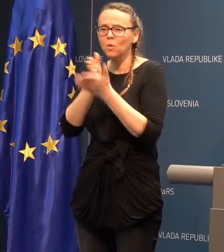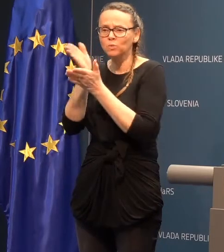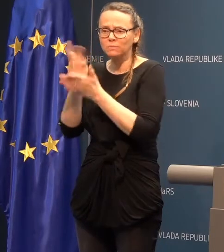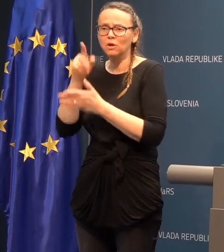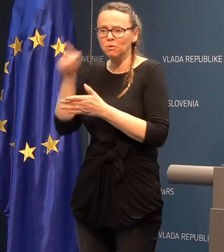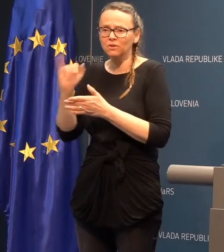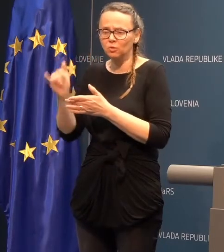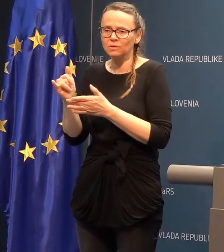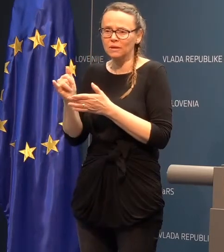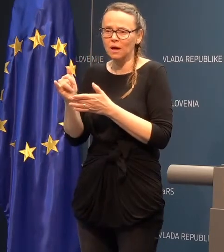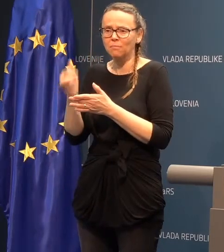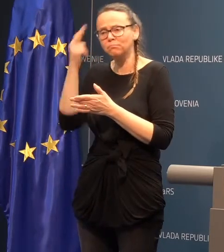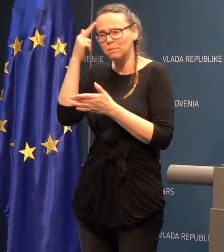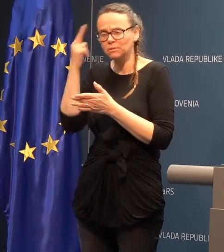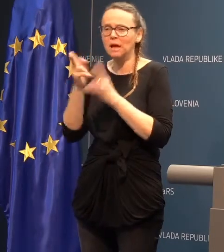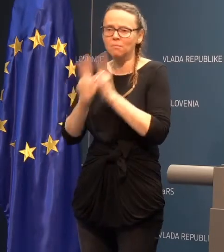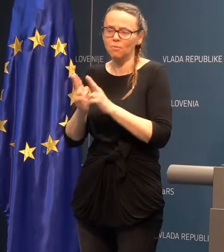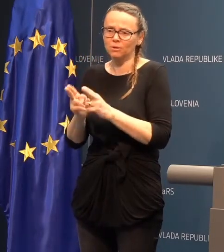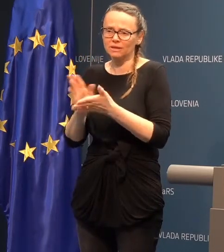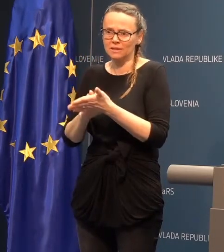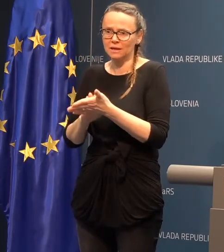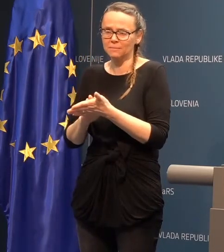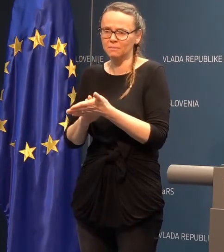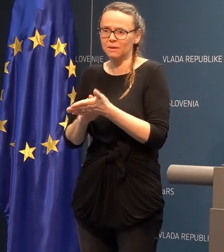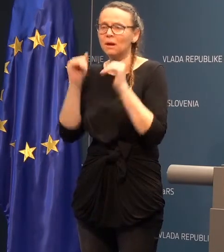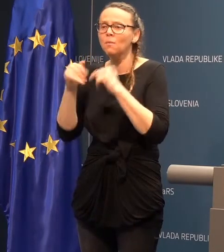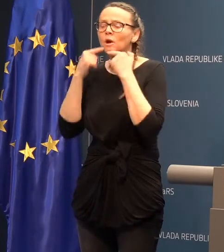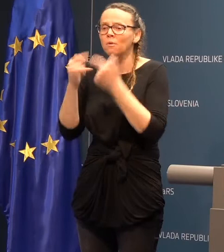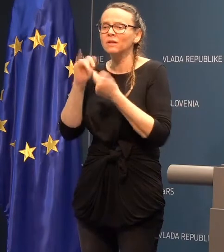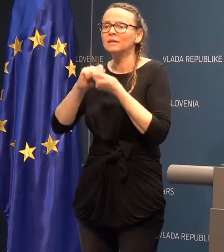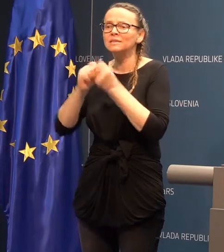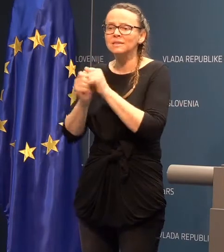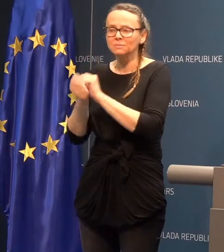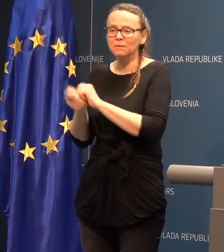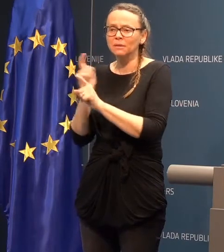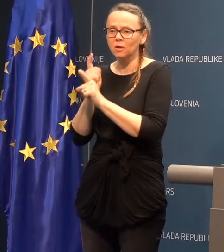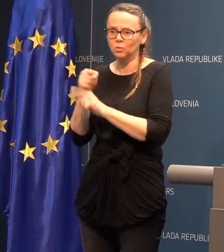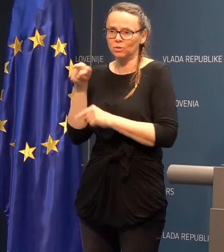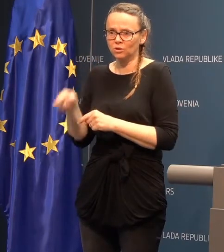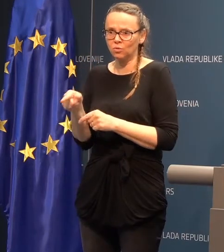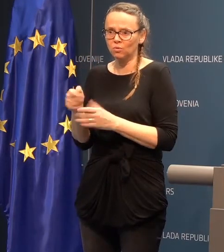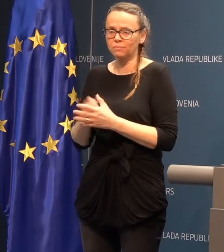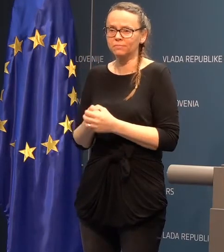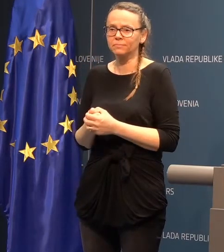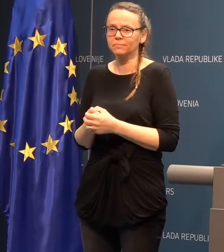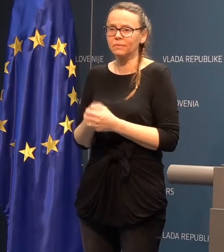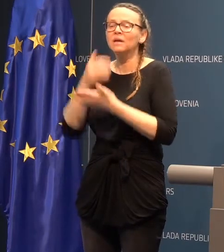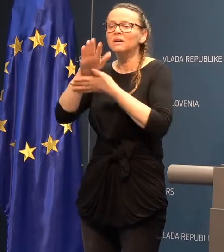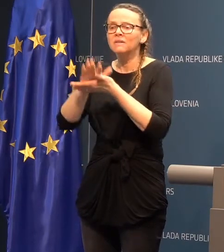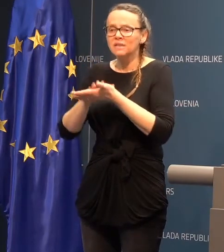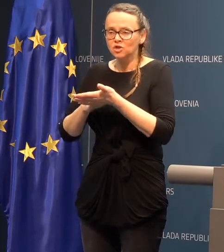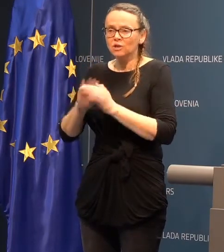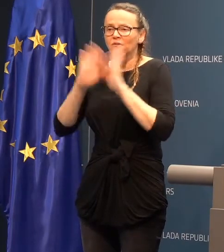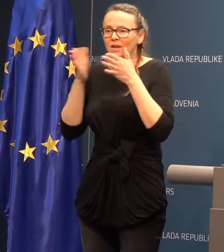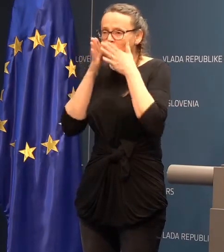da definiramo potencijalne primere. Moram povedati, da se spremenja tudi to, od začetka smo